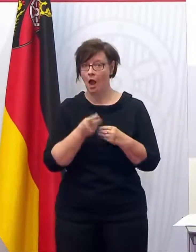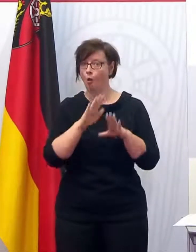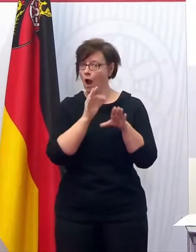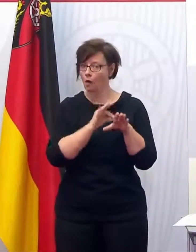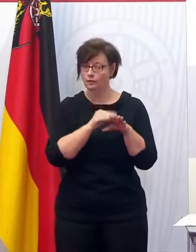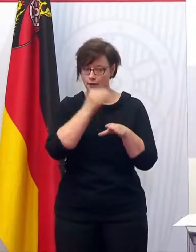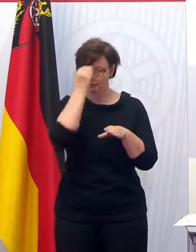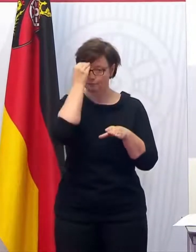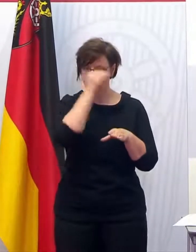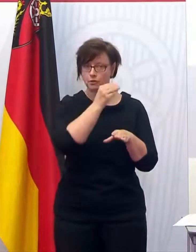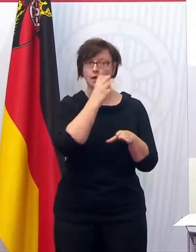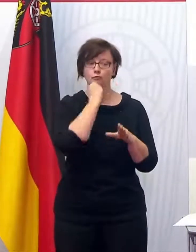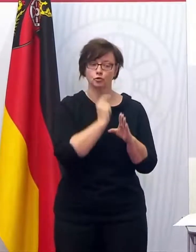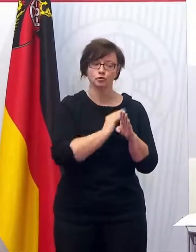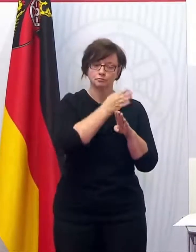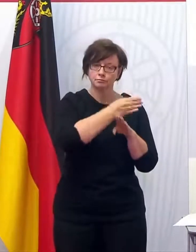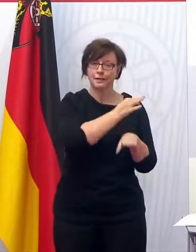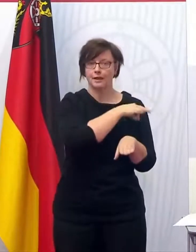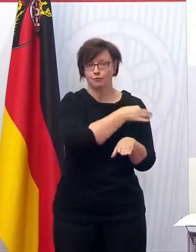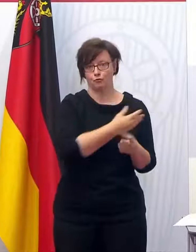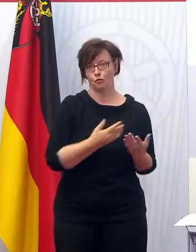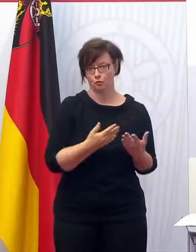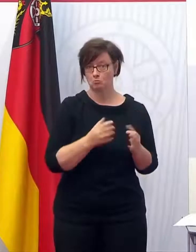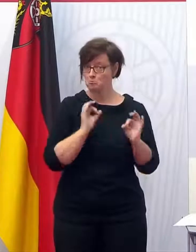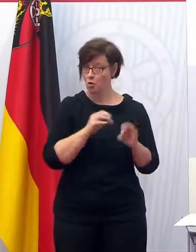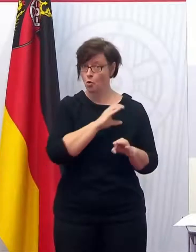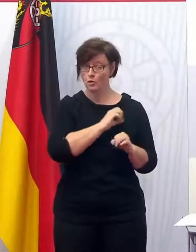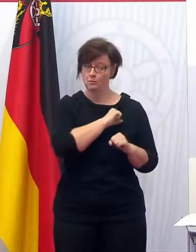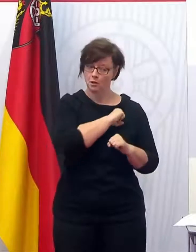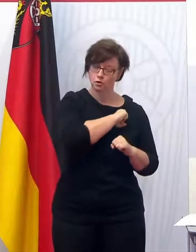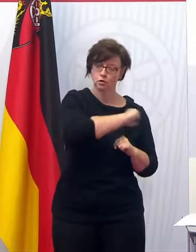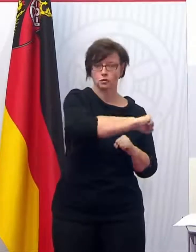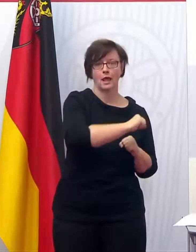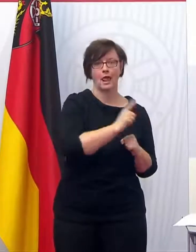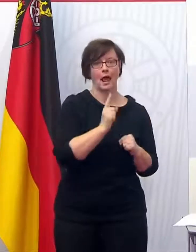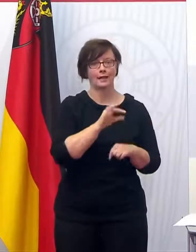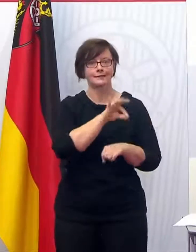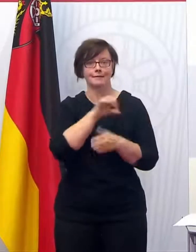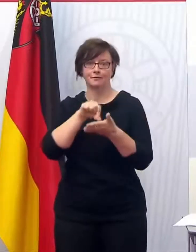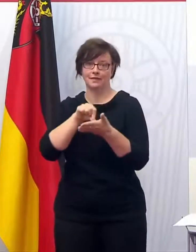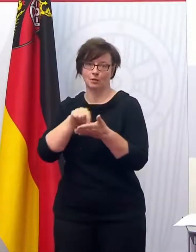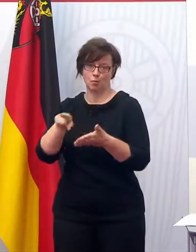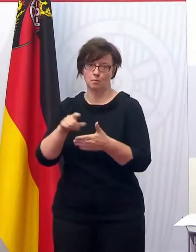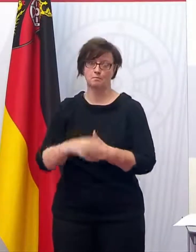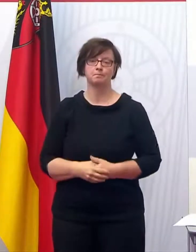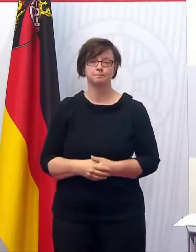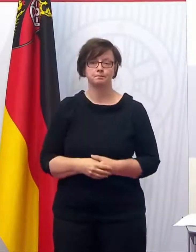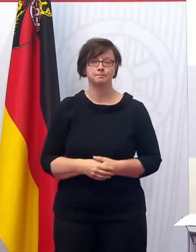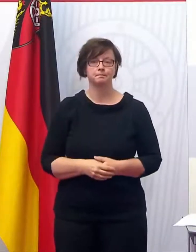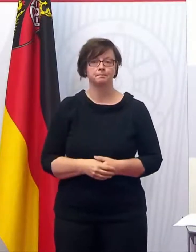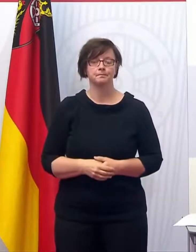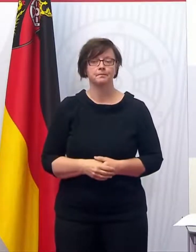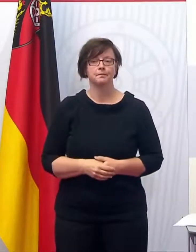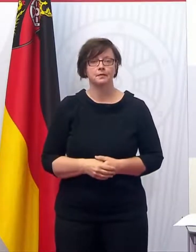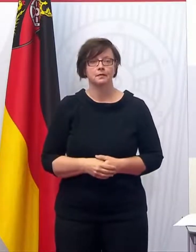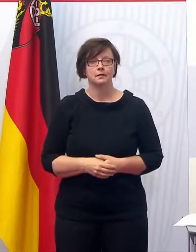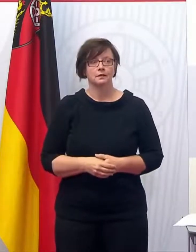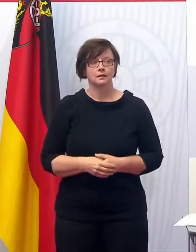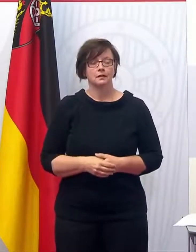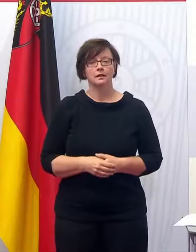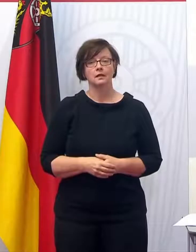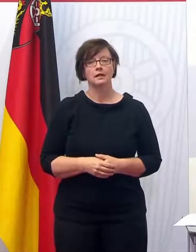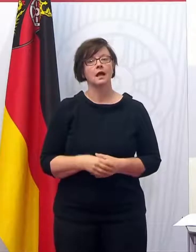Vertrauens um einen Termin zu bemühen. Es gibt gute Chancen, dass man da schneller vorankommt als beim Land. Wir haben aber auch die